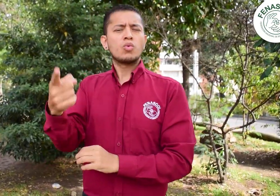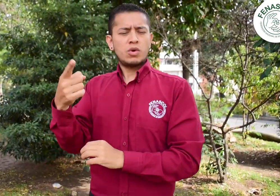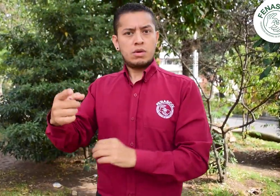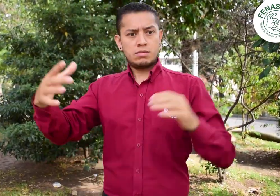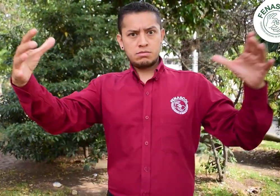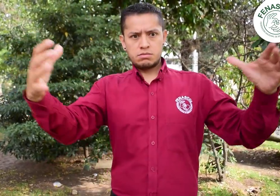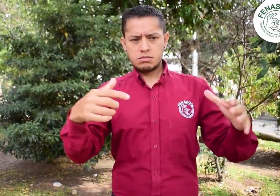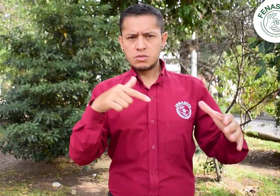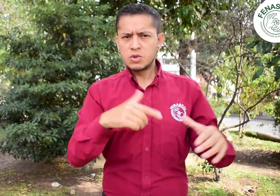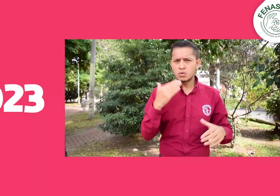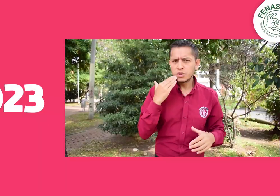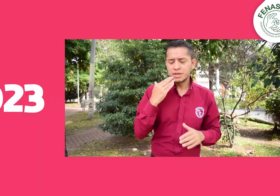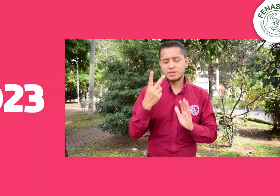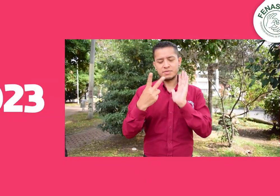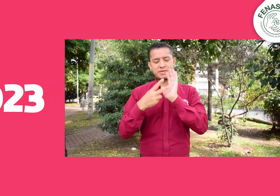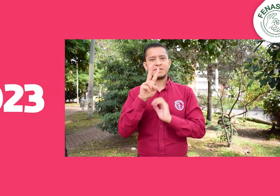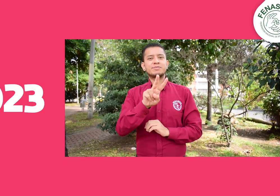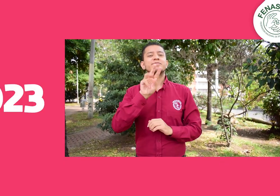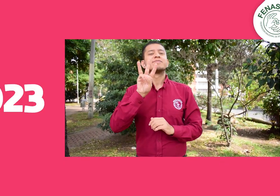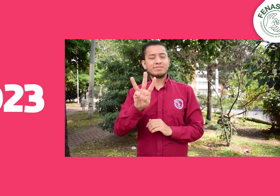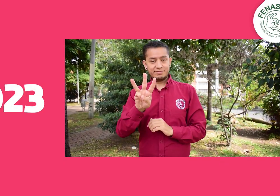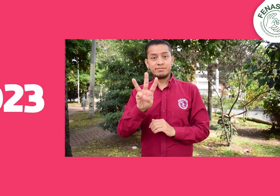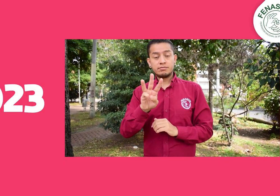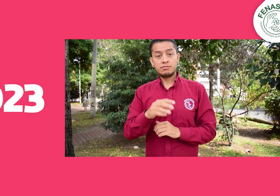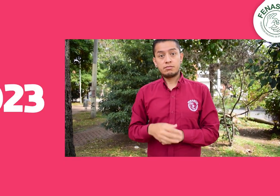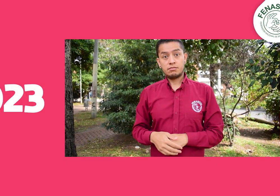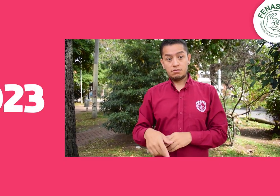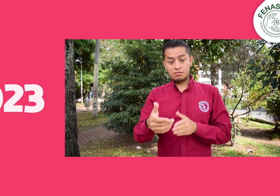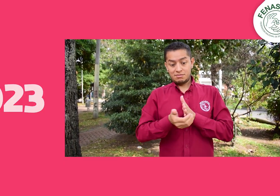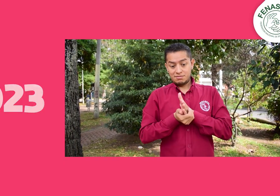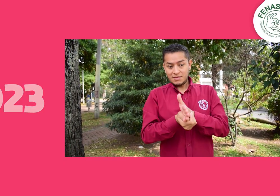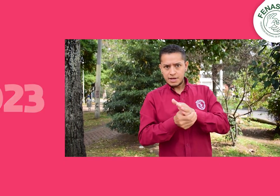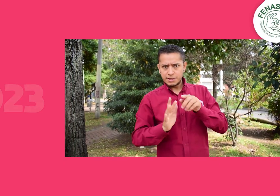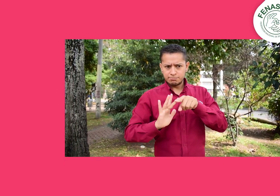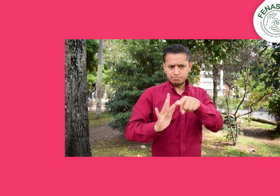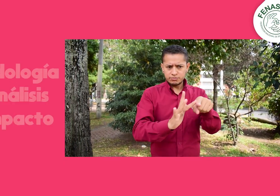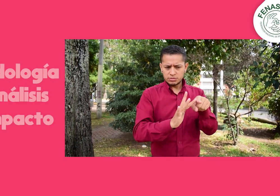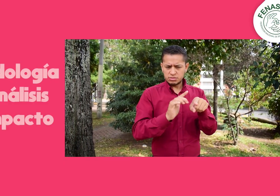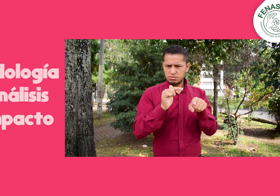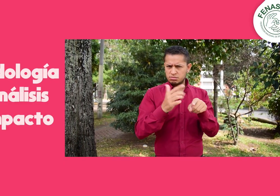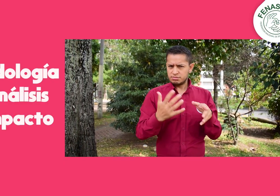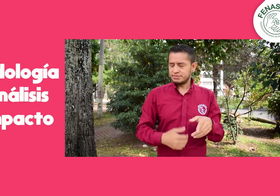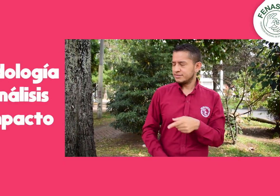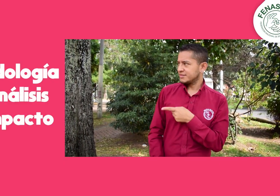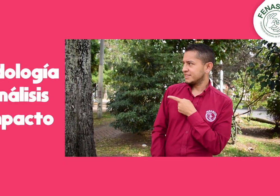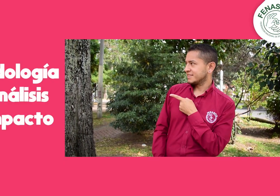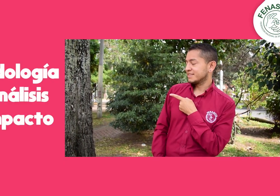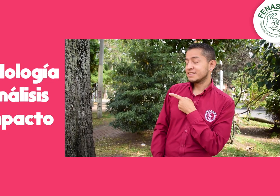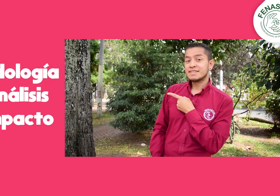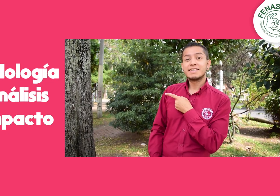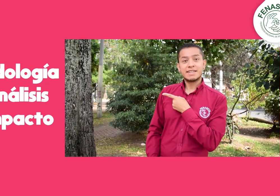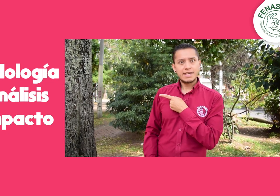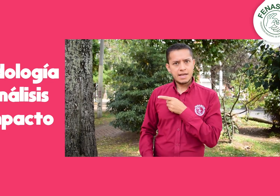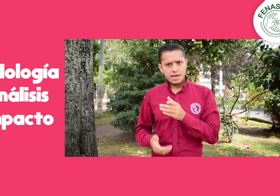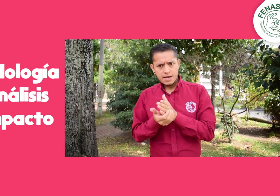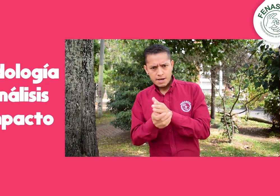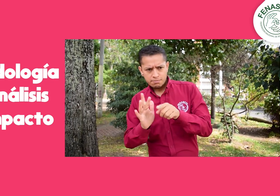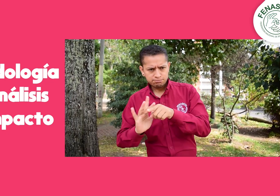productores y la comunidad sorda, incluido a FENASCOL, implementó la metodología de análisis de impacto,